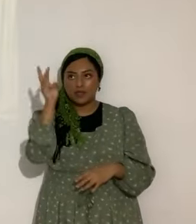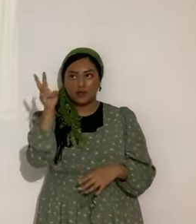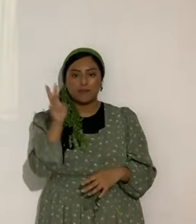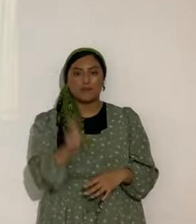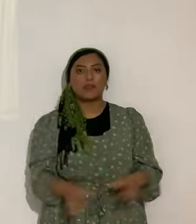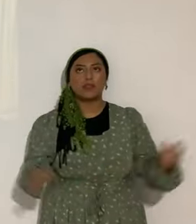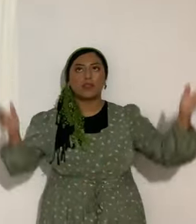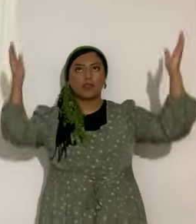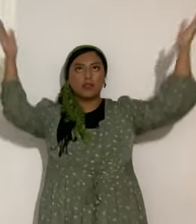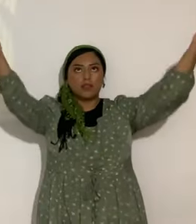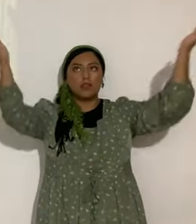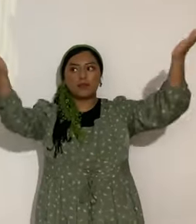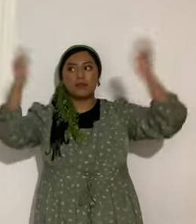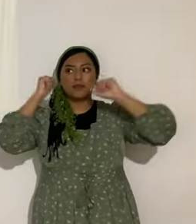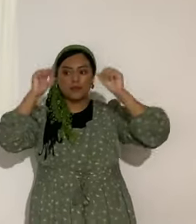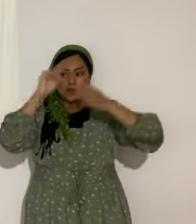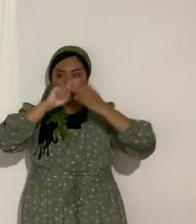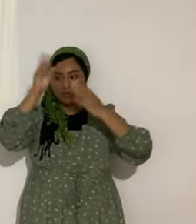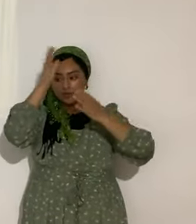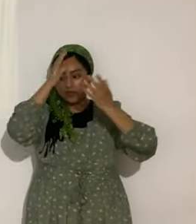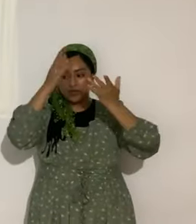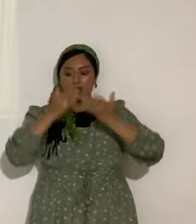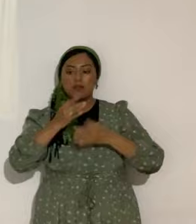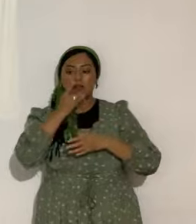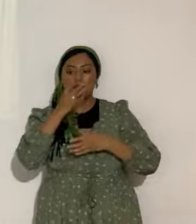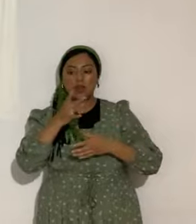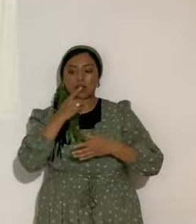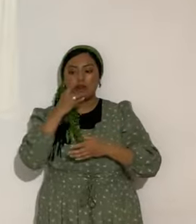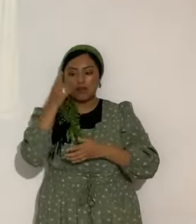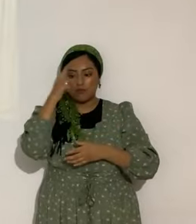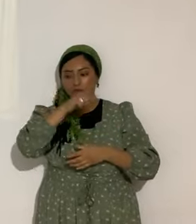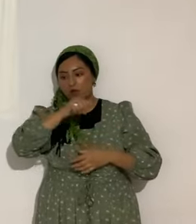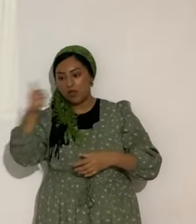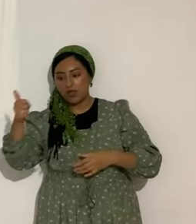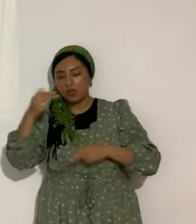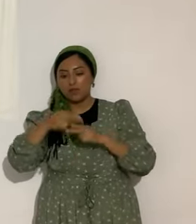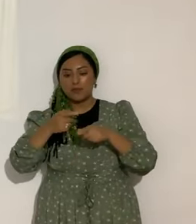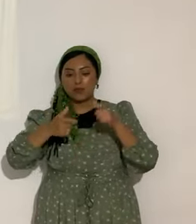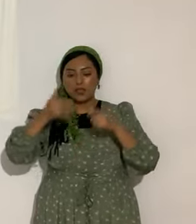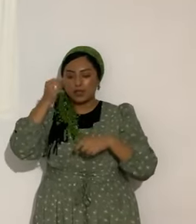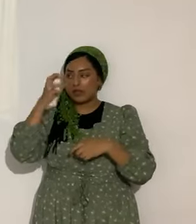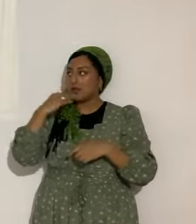Padre, te damos toda gabar por tu luz, para ser luz para los demás. Señor, no soy Yeshua Mashiach. beumen.